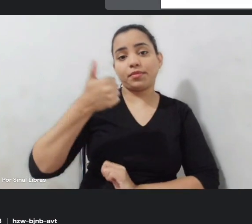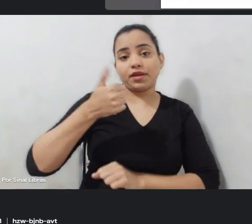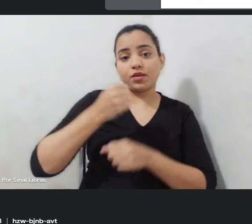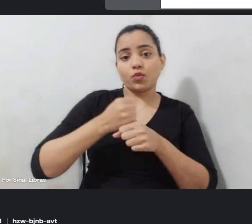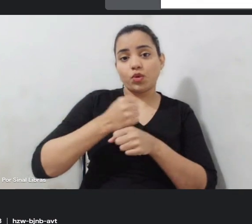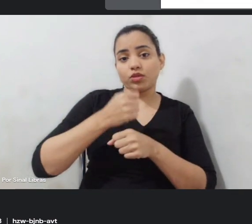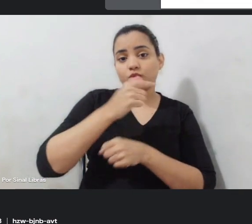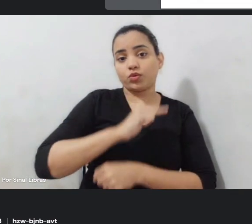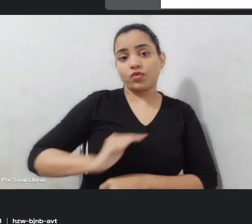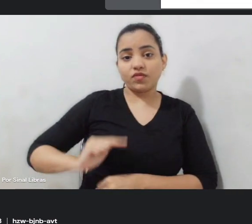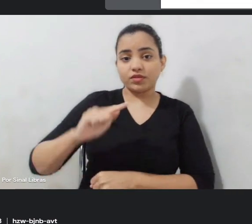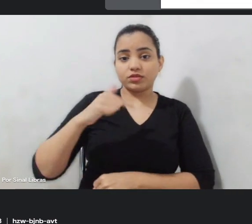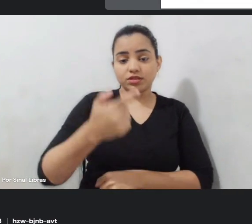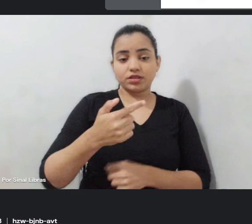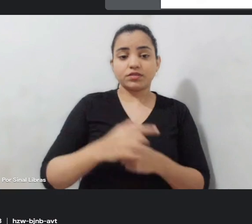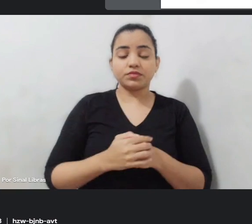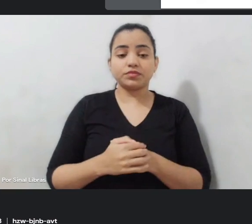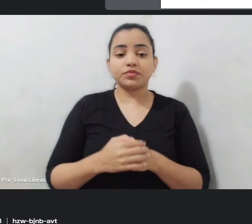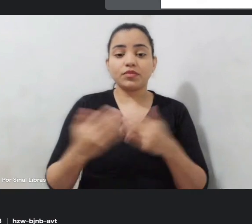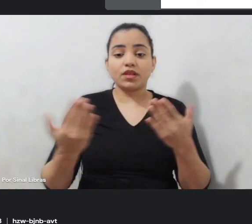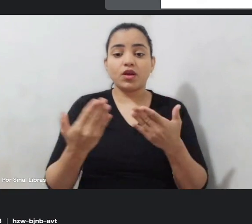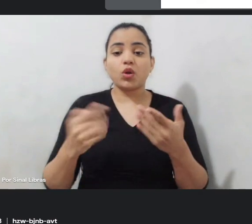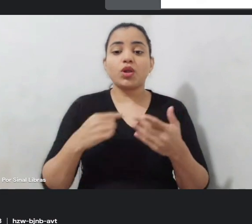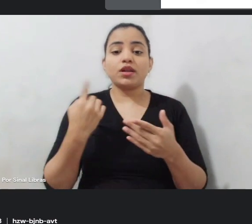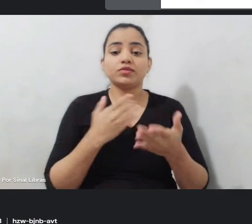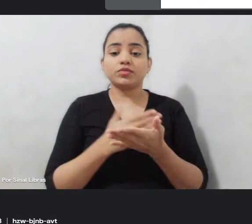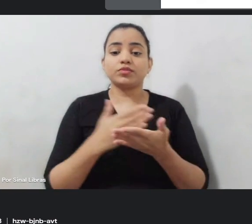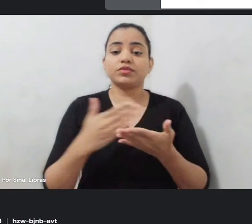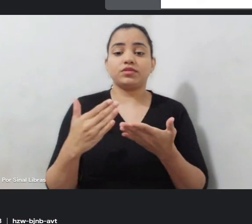montando o plano que será